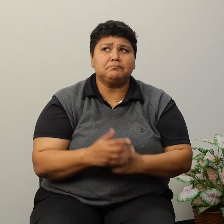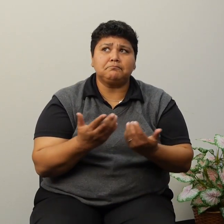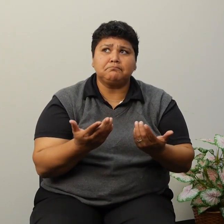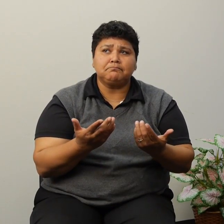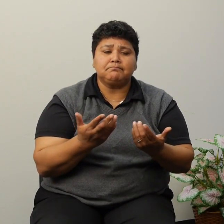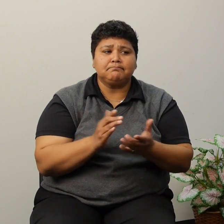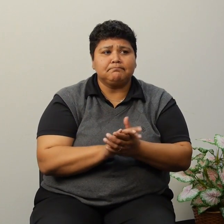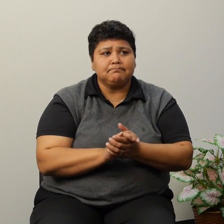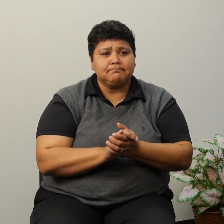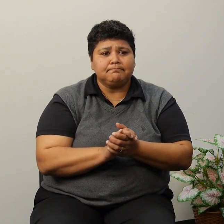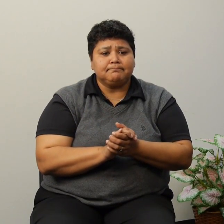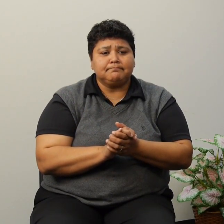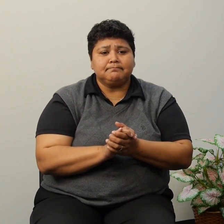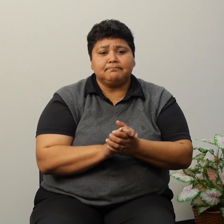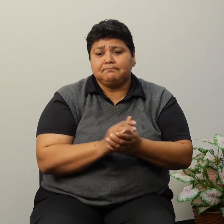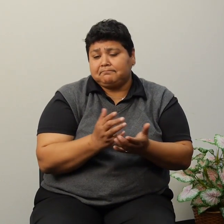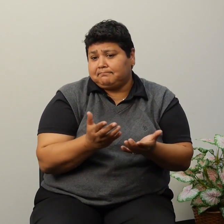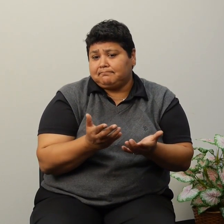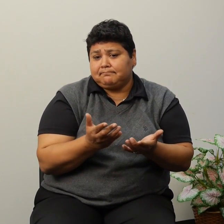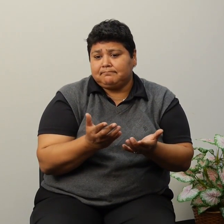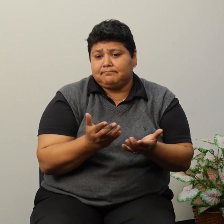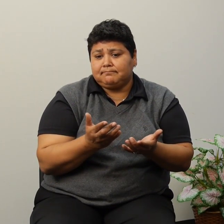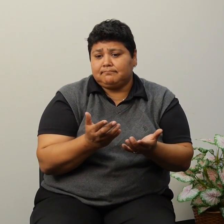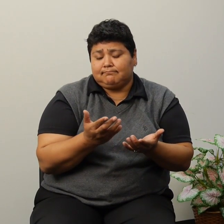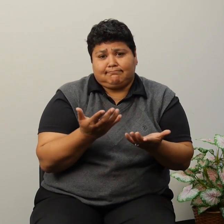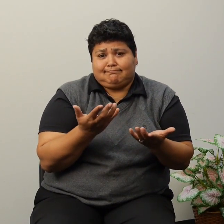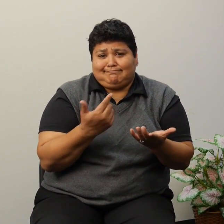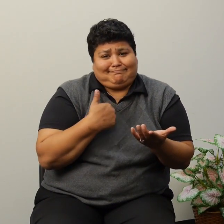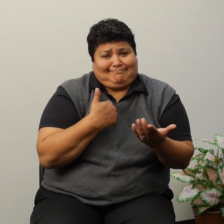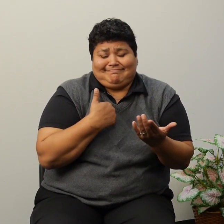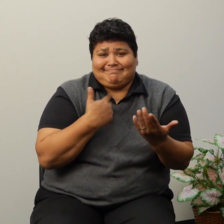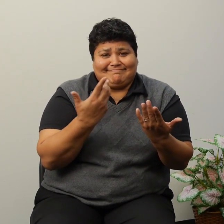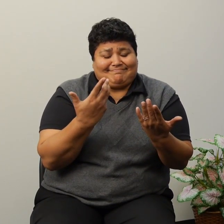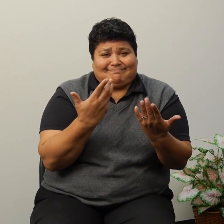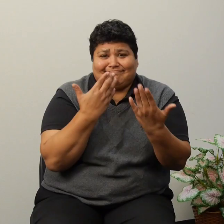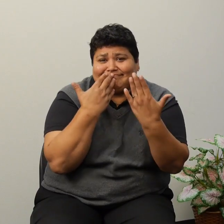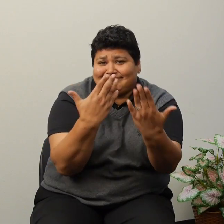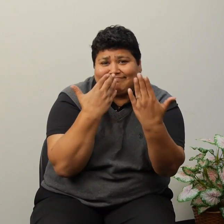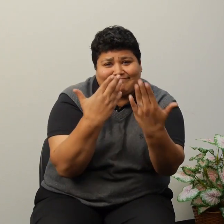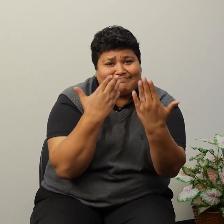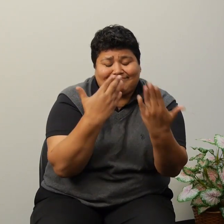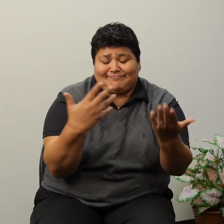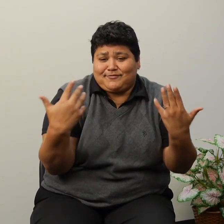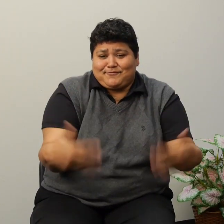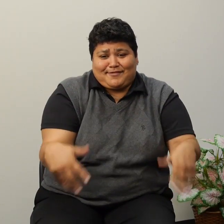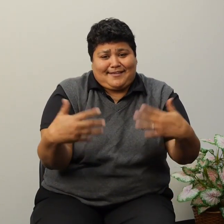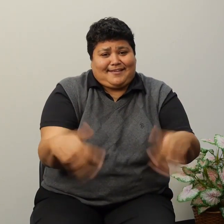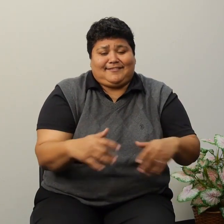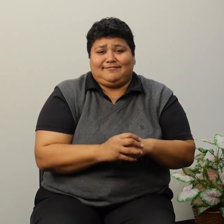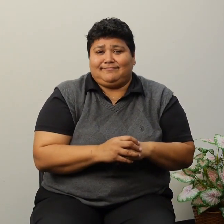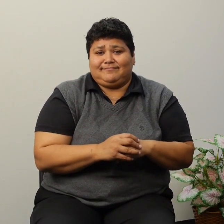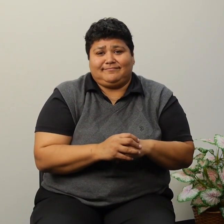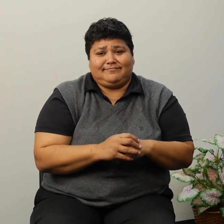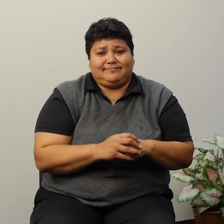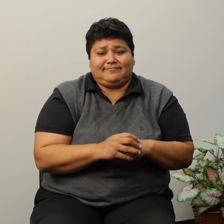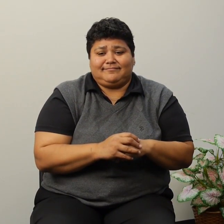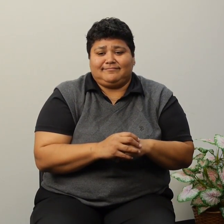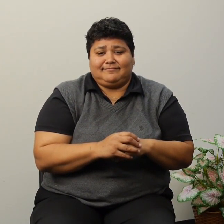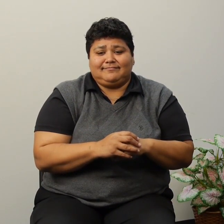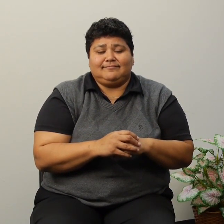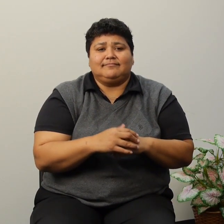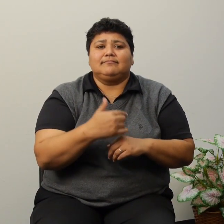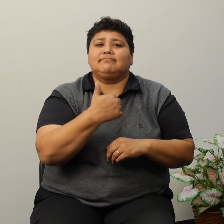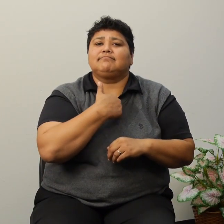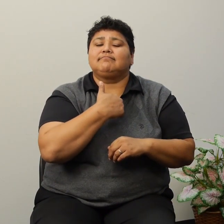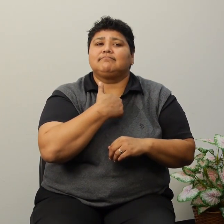Bueno, como le digo, estoy tan agradecida e inclusive era aquí también estaba